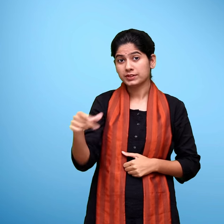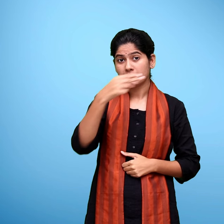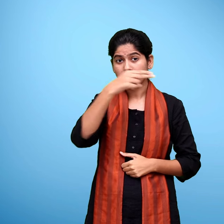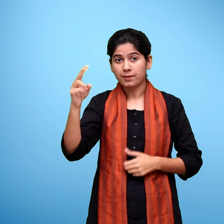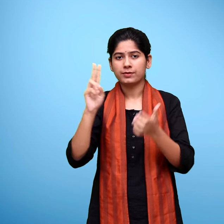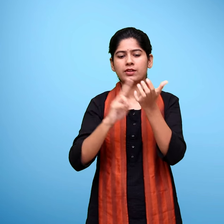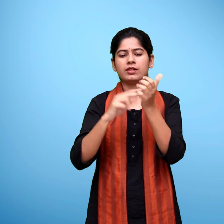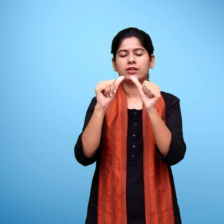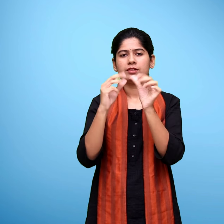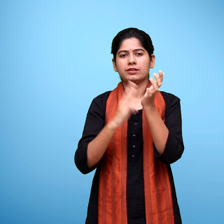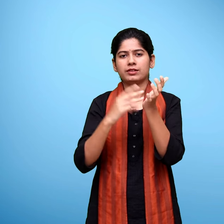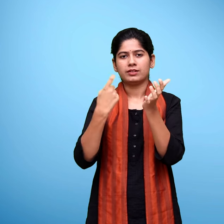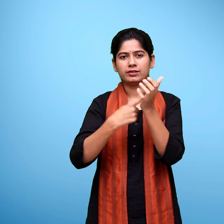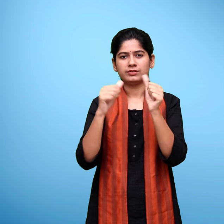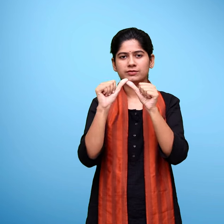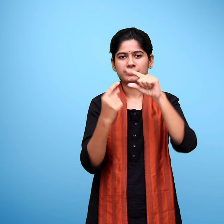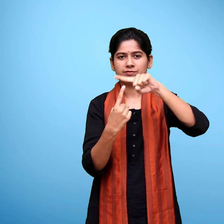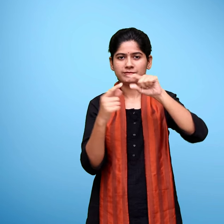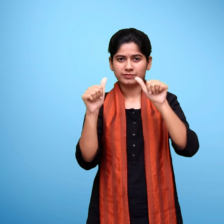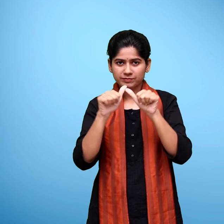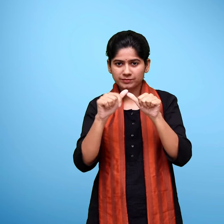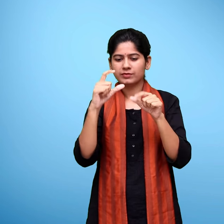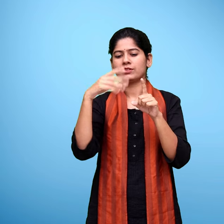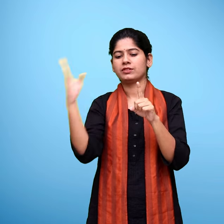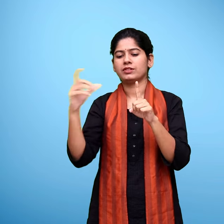नम्रता दत प्रधाना चार सेवा निवरित